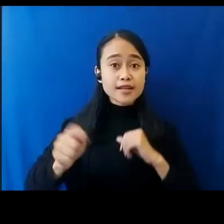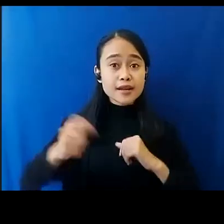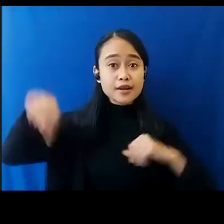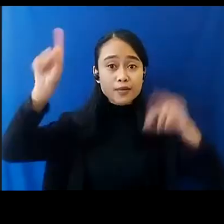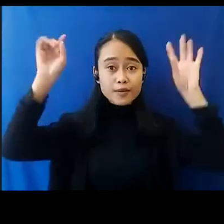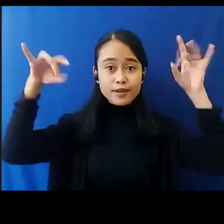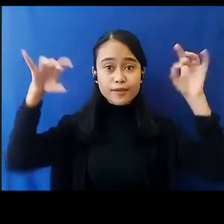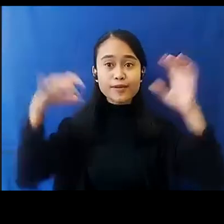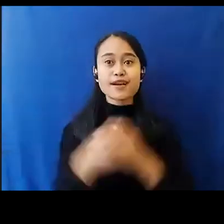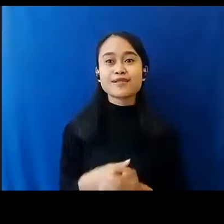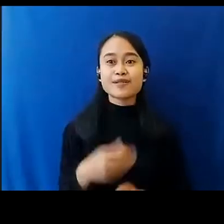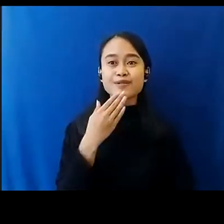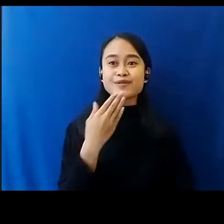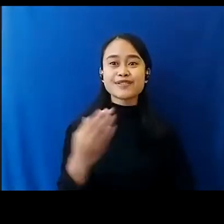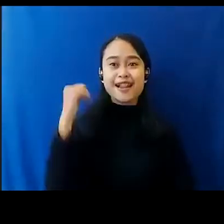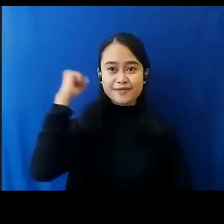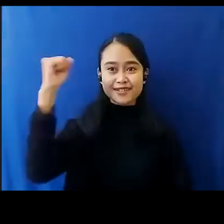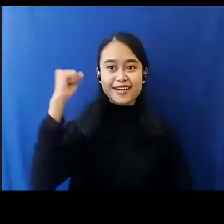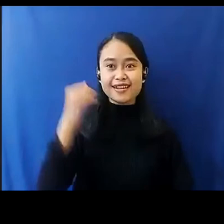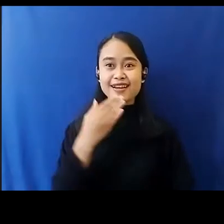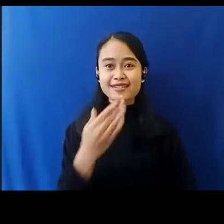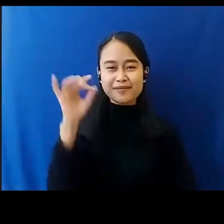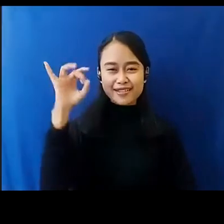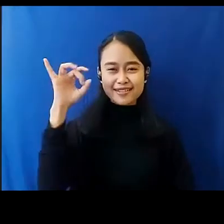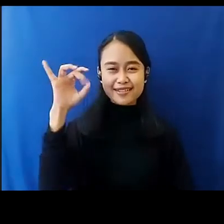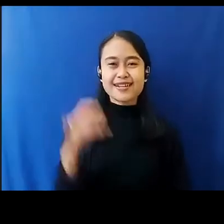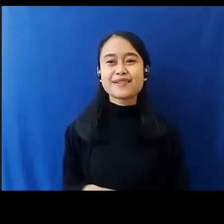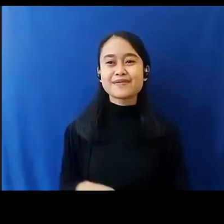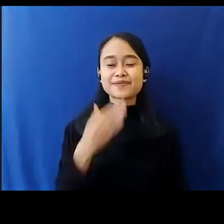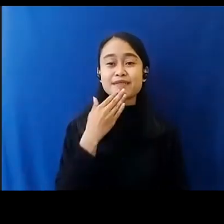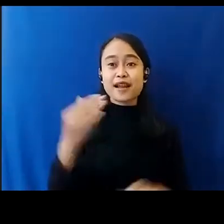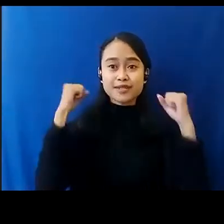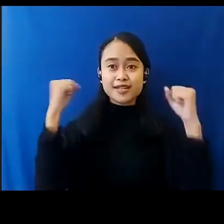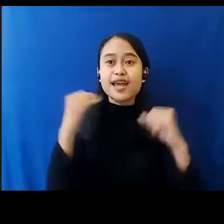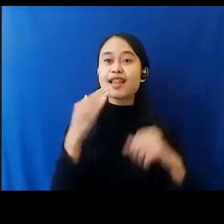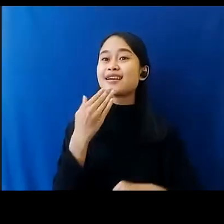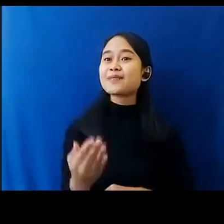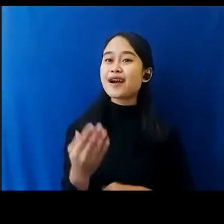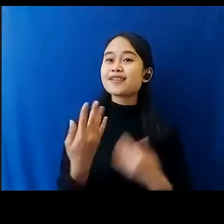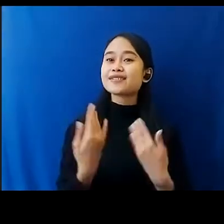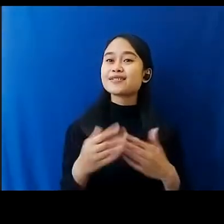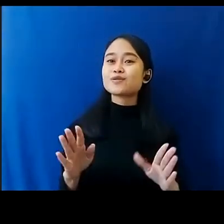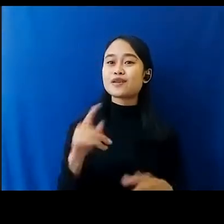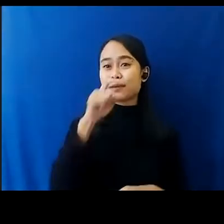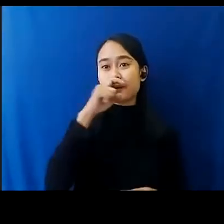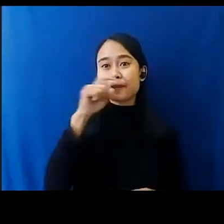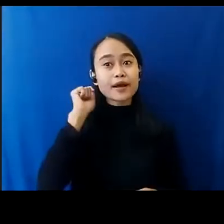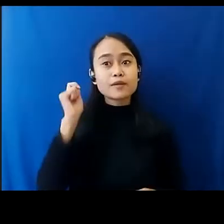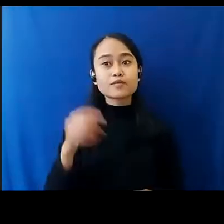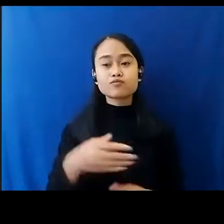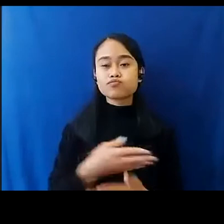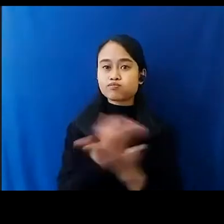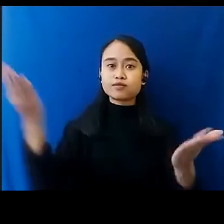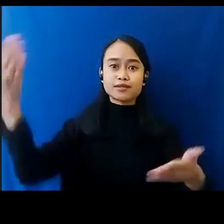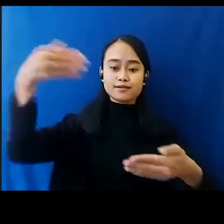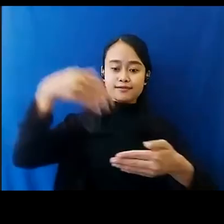Salam Sejahtera Selamat Siang Salam Sehat Terima Kasih Atas Kehadiran Bapak Ibu Semua Di dalam Acara Ini